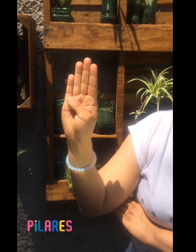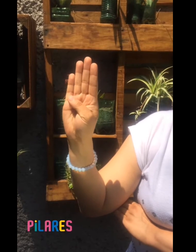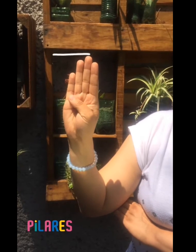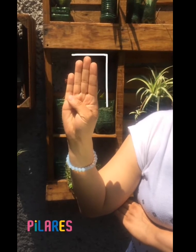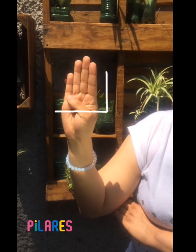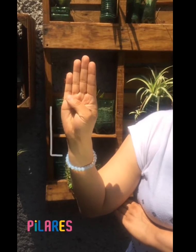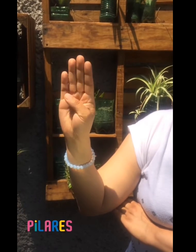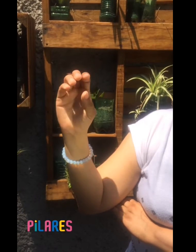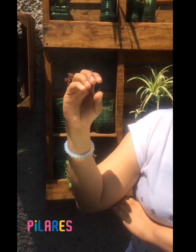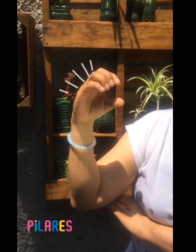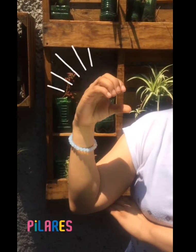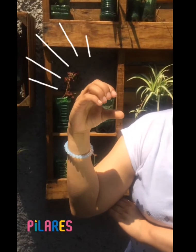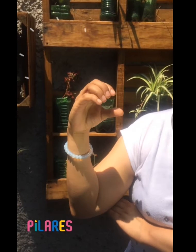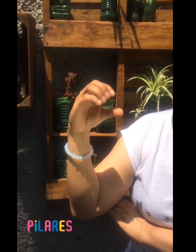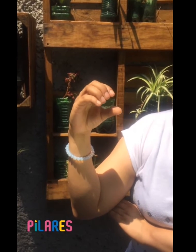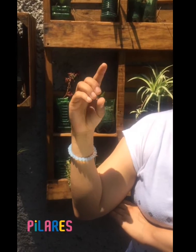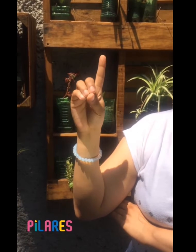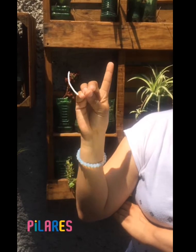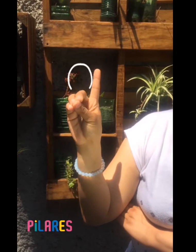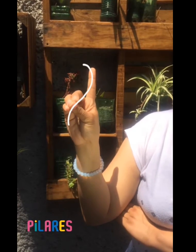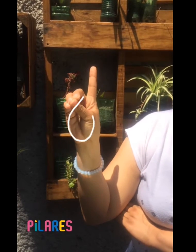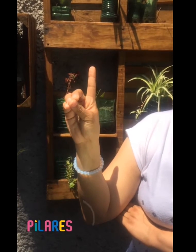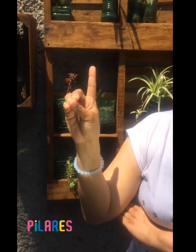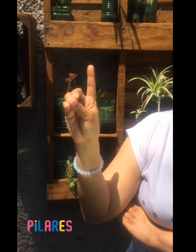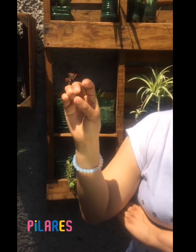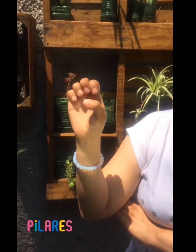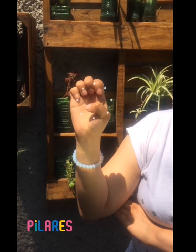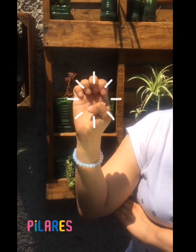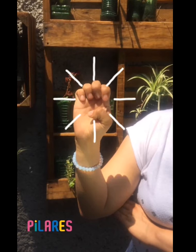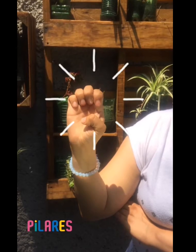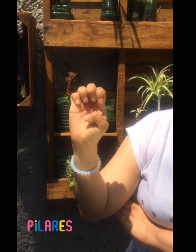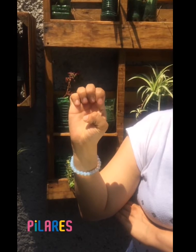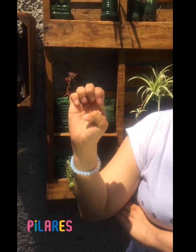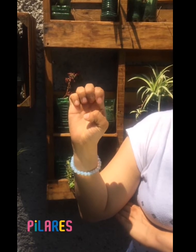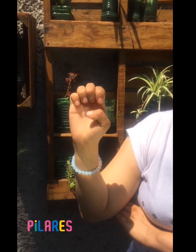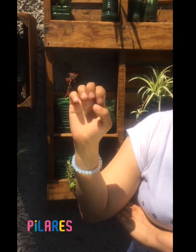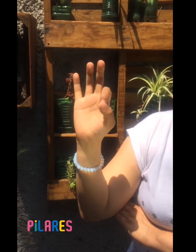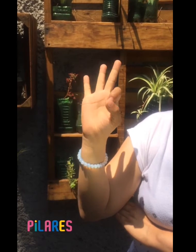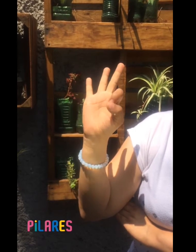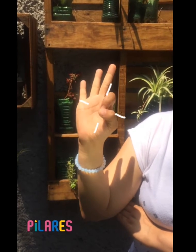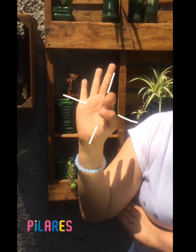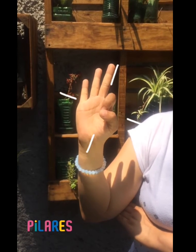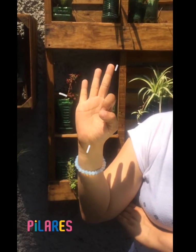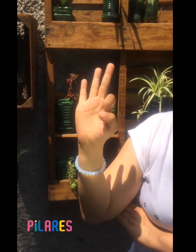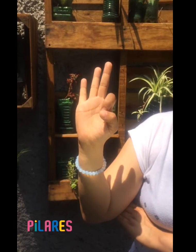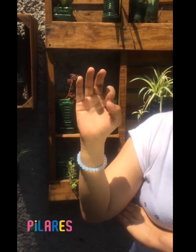C, D, E, F, G,